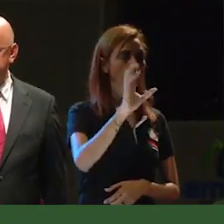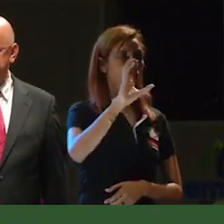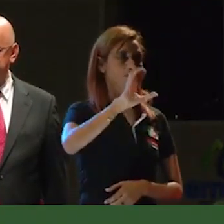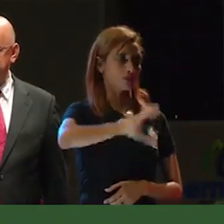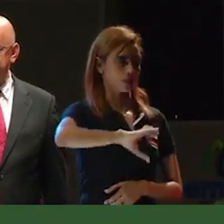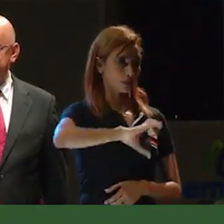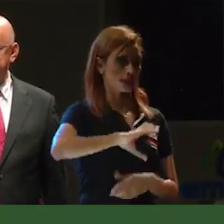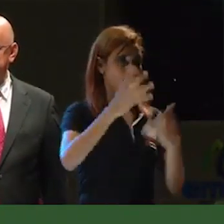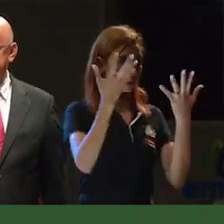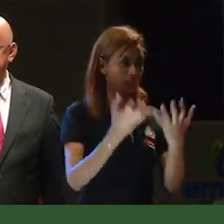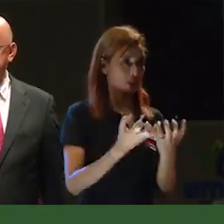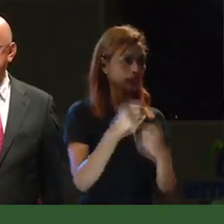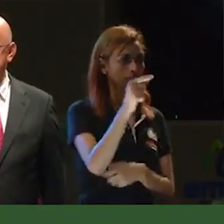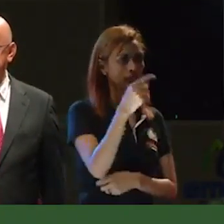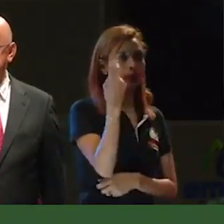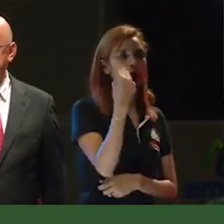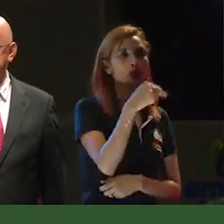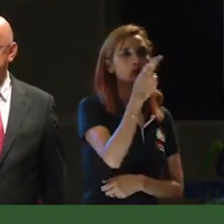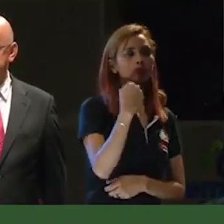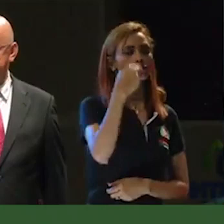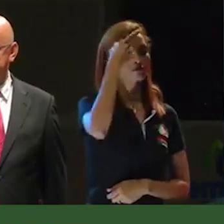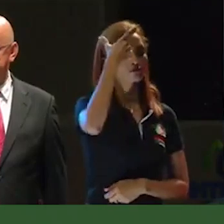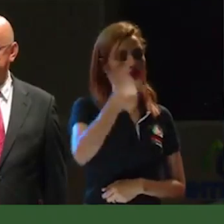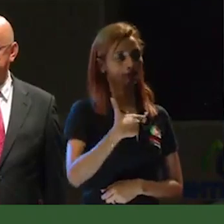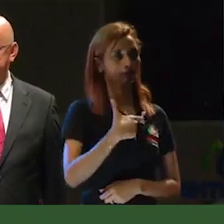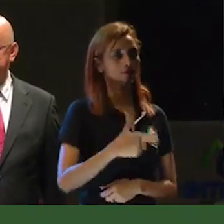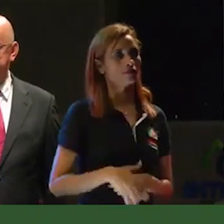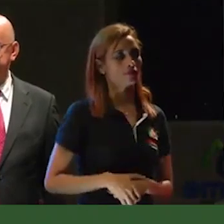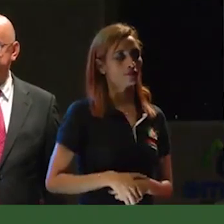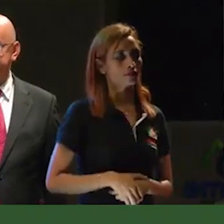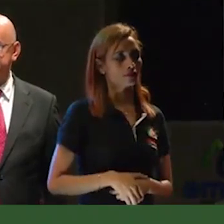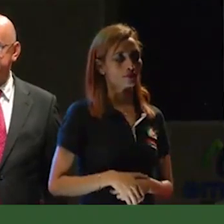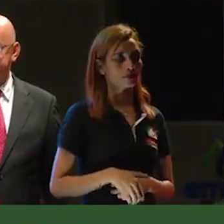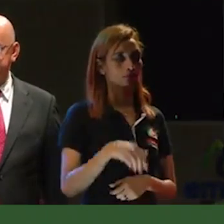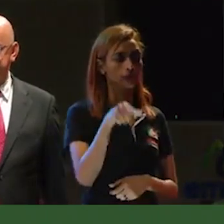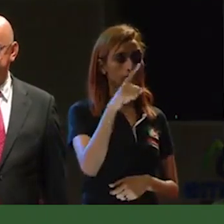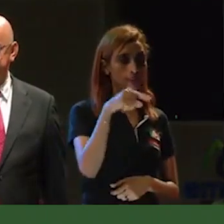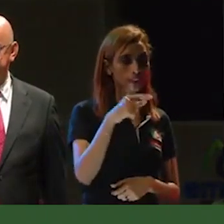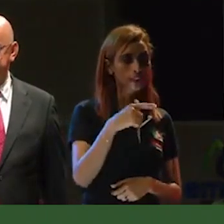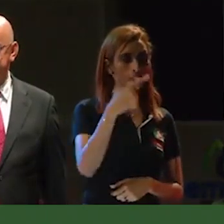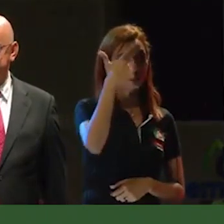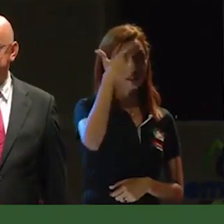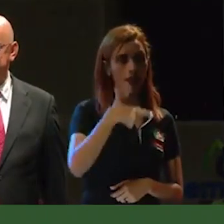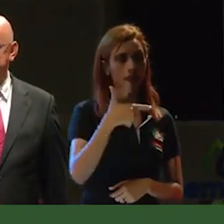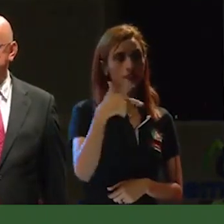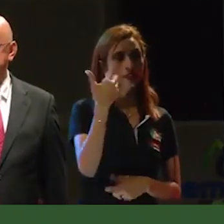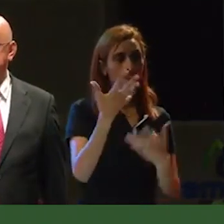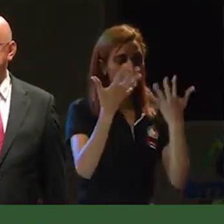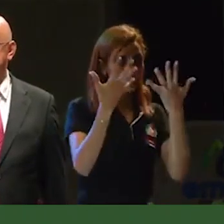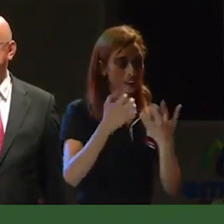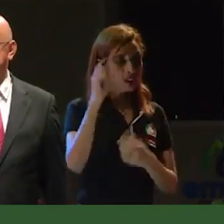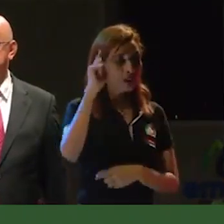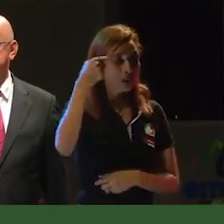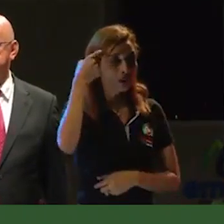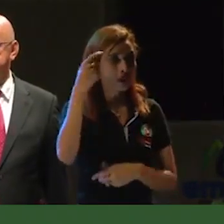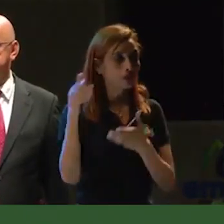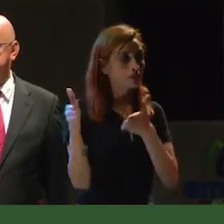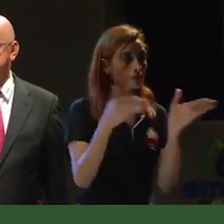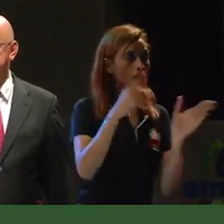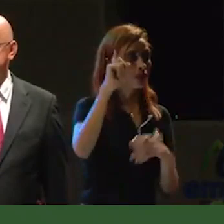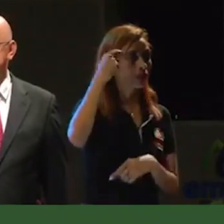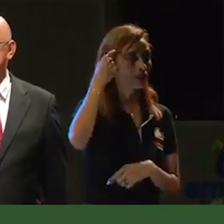que tienen un compromiso serio con la ciudad. Y es que en su programa de gobierno tienen que quedar